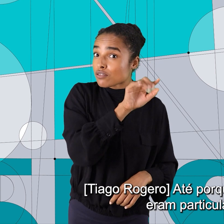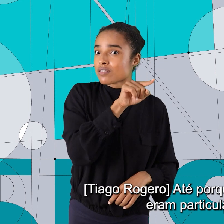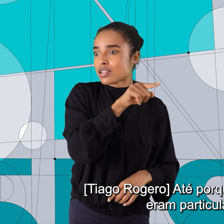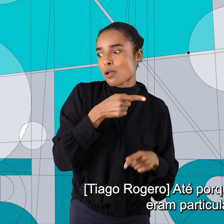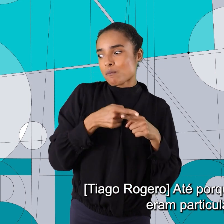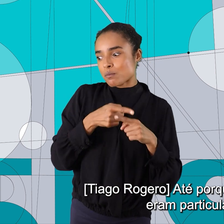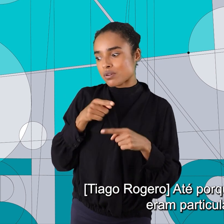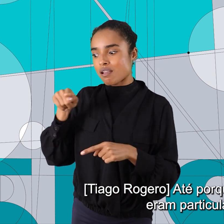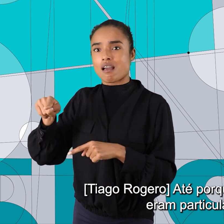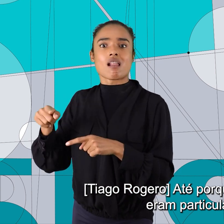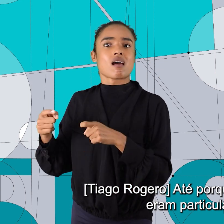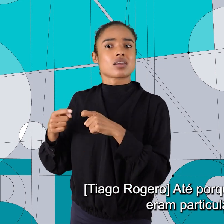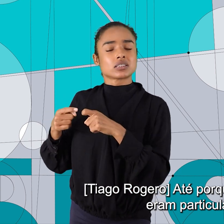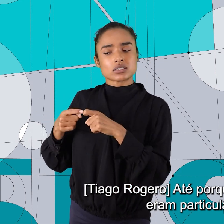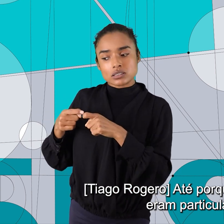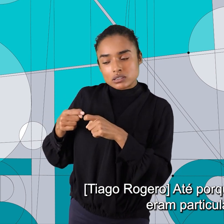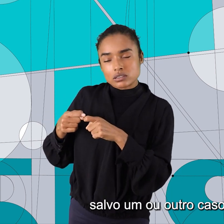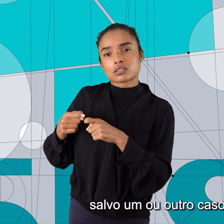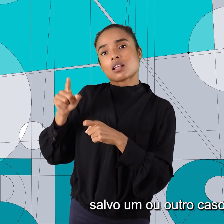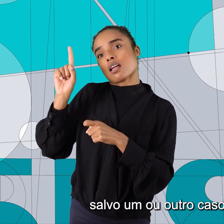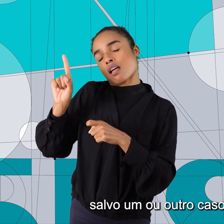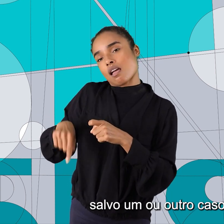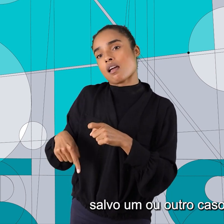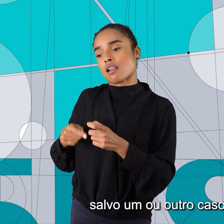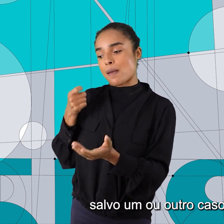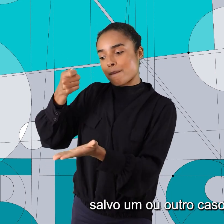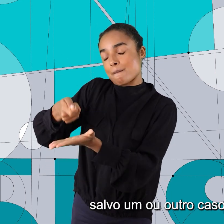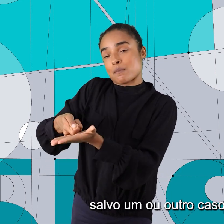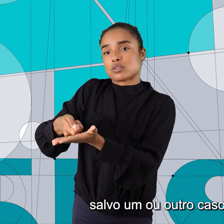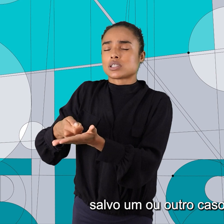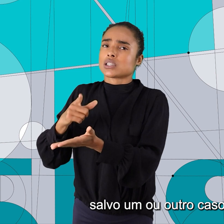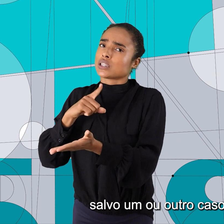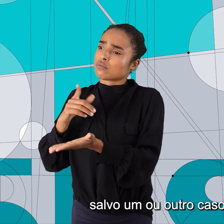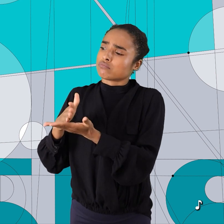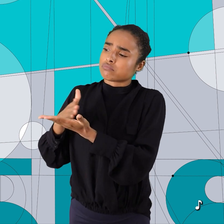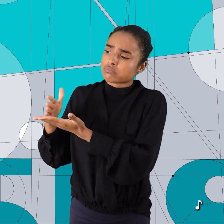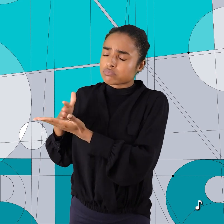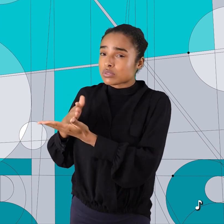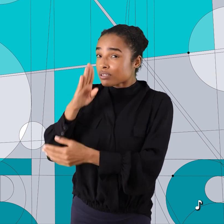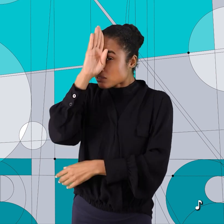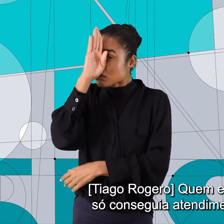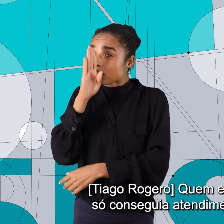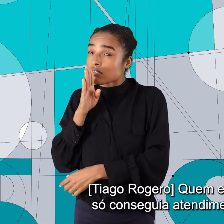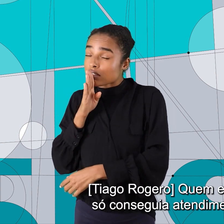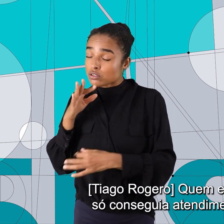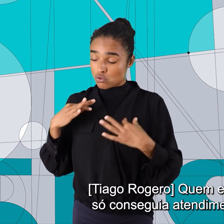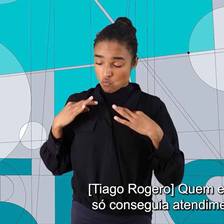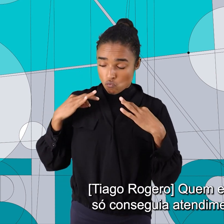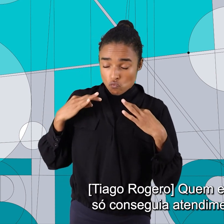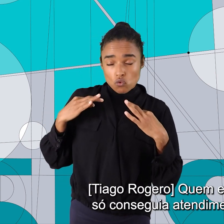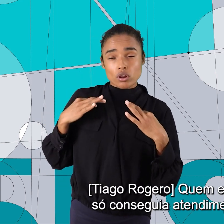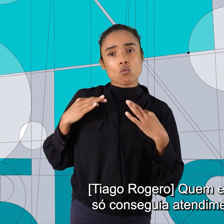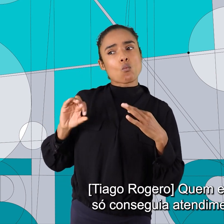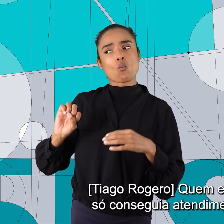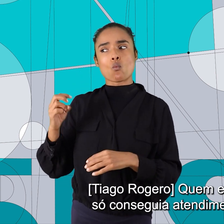Até porque as consultas eram particulares, salvo um ou outro caso de filantropia. Quem era muito